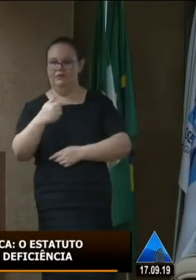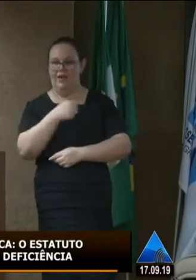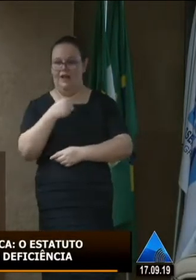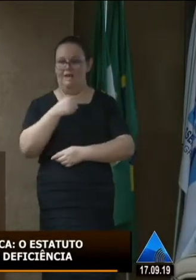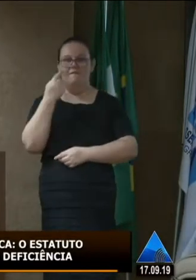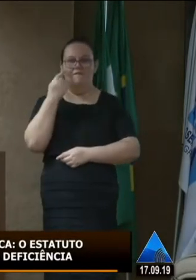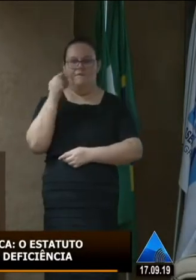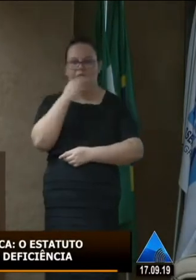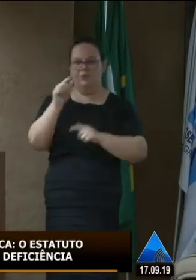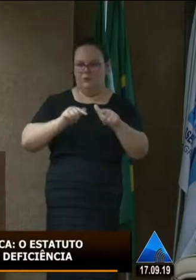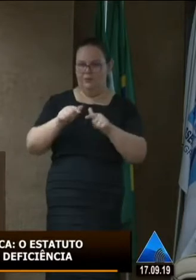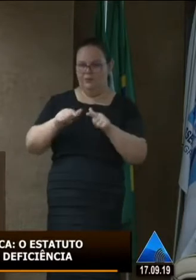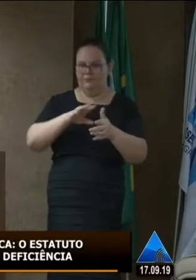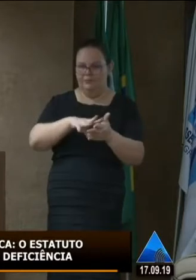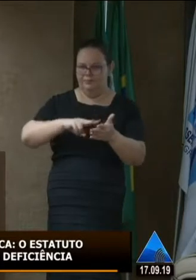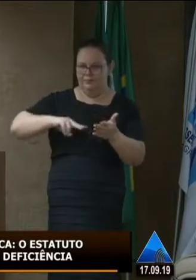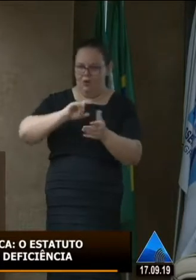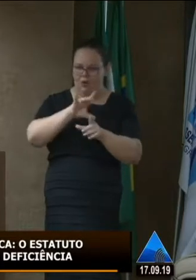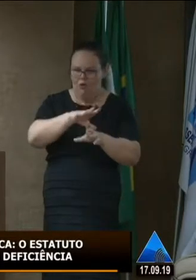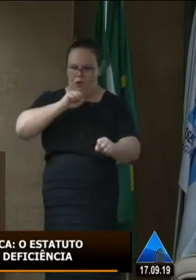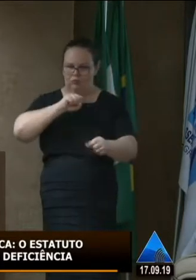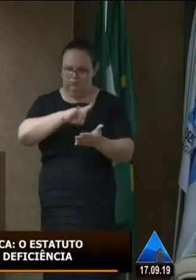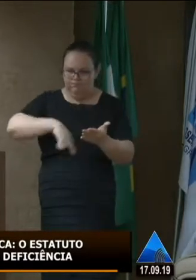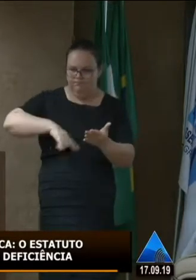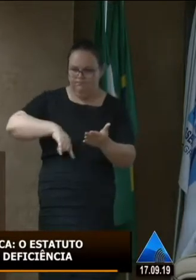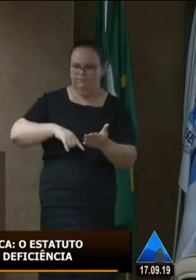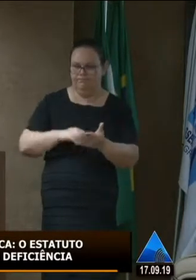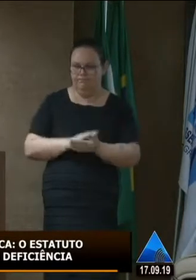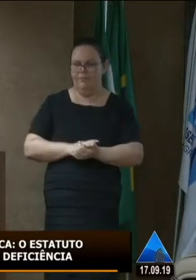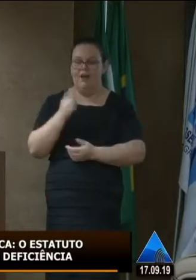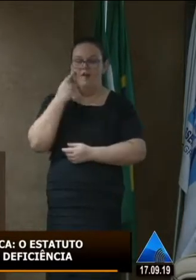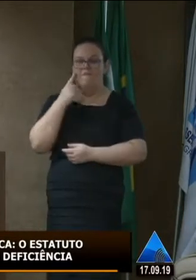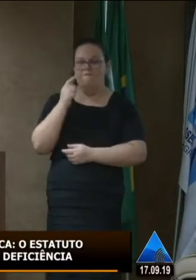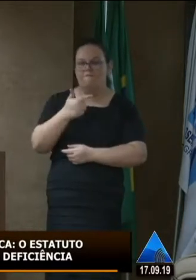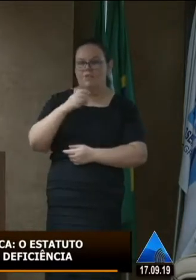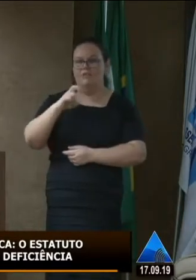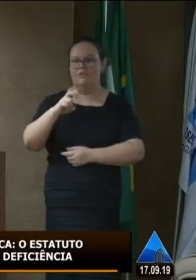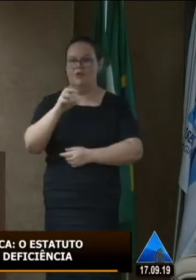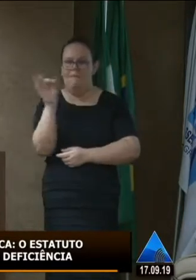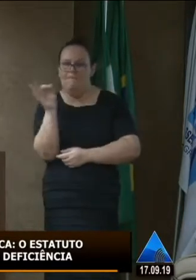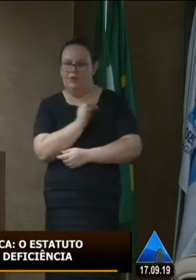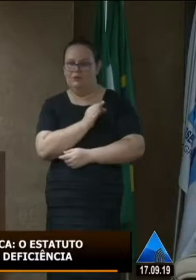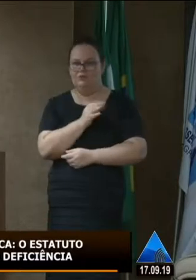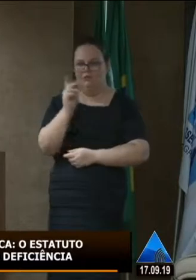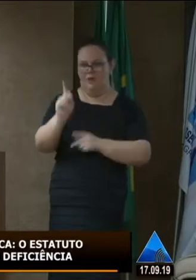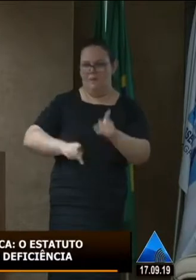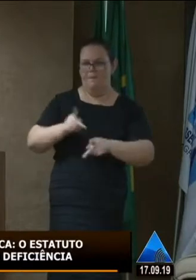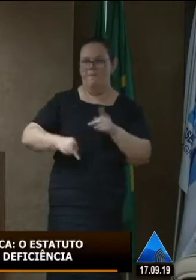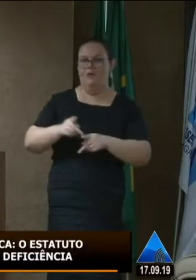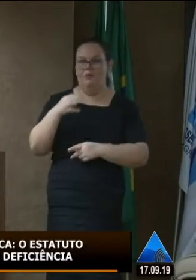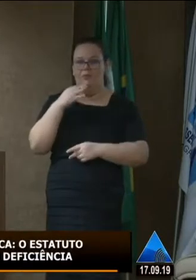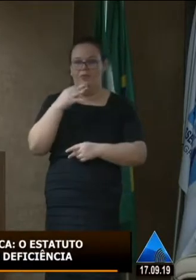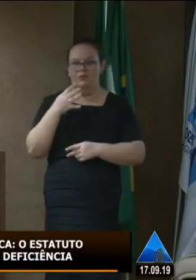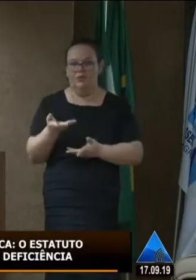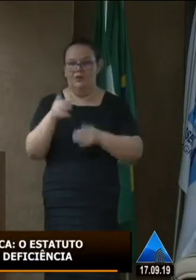eu defendi aqui o direito à diferença era 25% da população de Mossoró